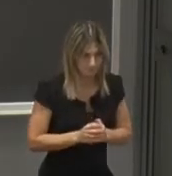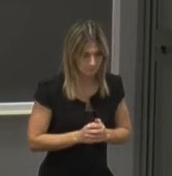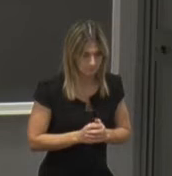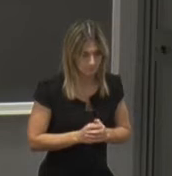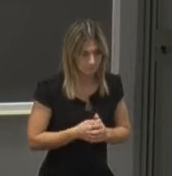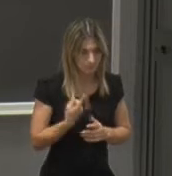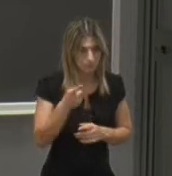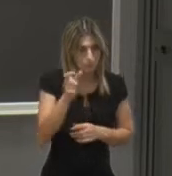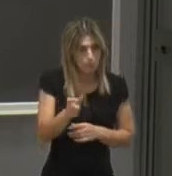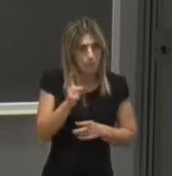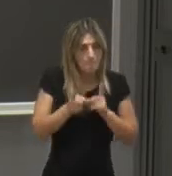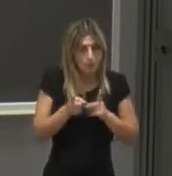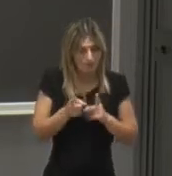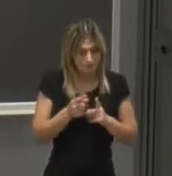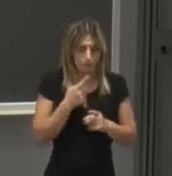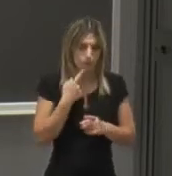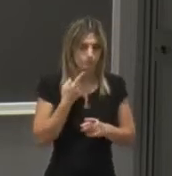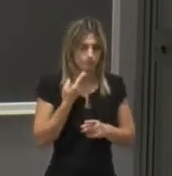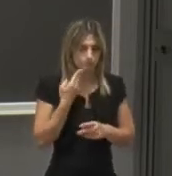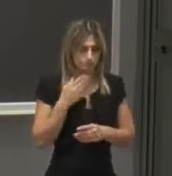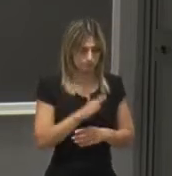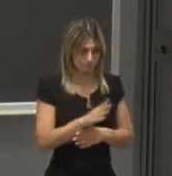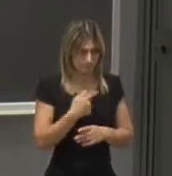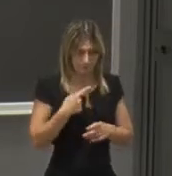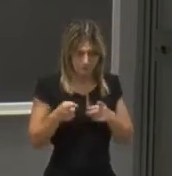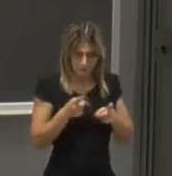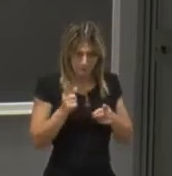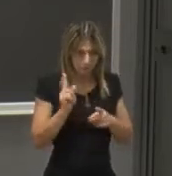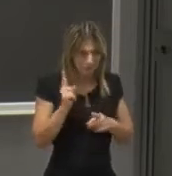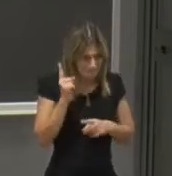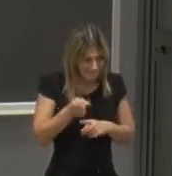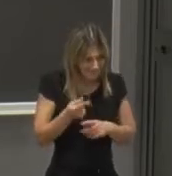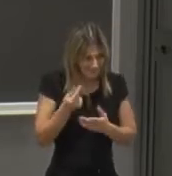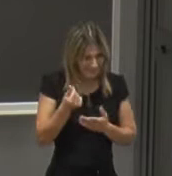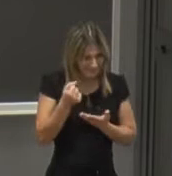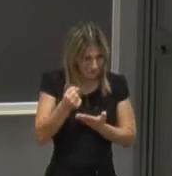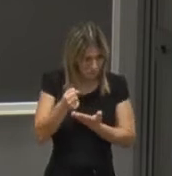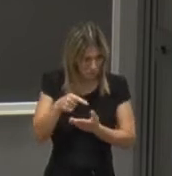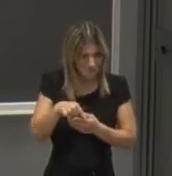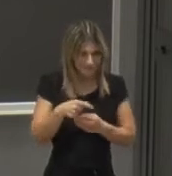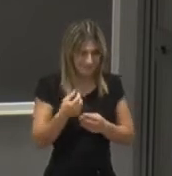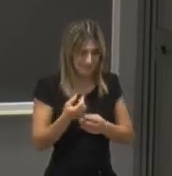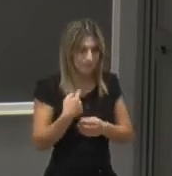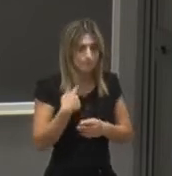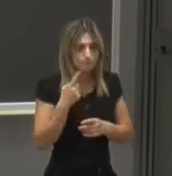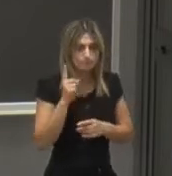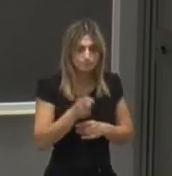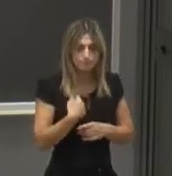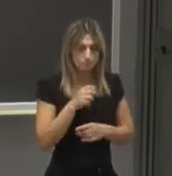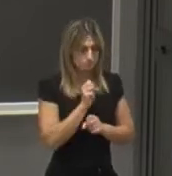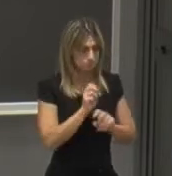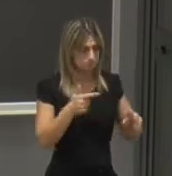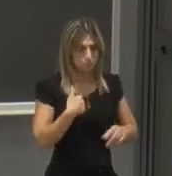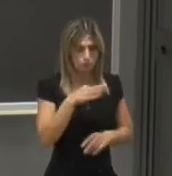un politico ebbe a dire nel momento in cui doveva investire delle risorse ebbe a dire non mi